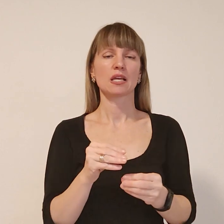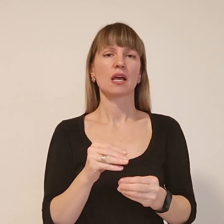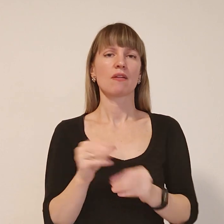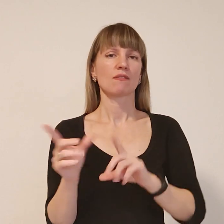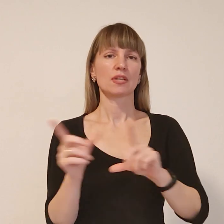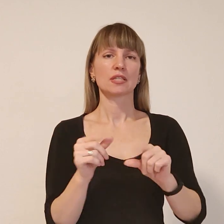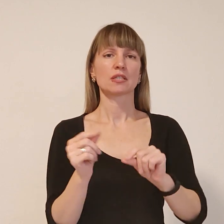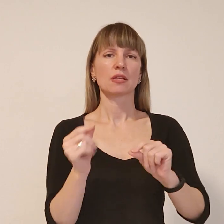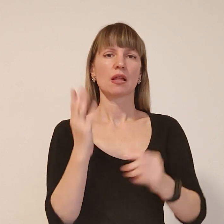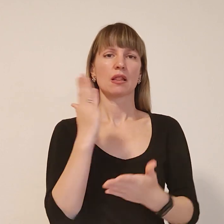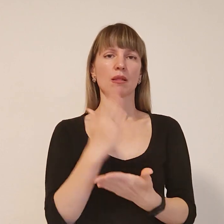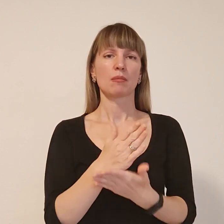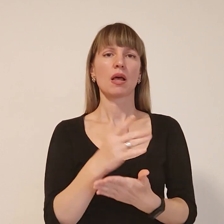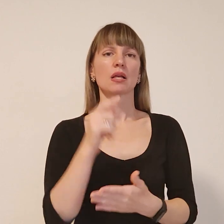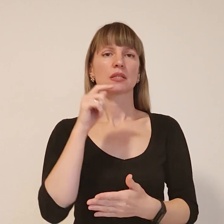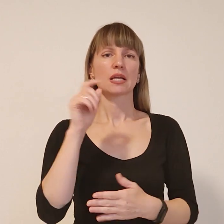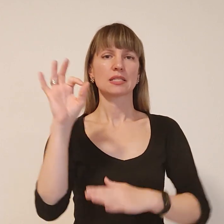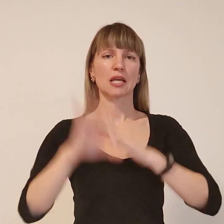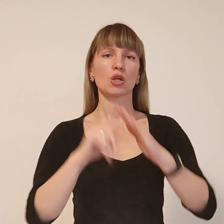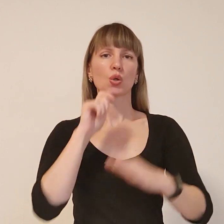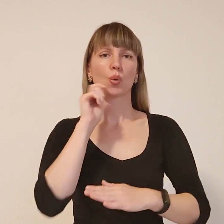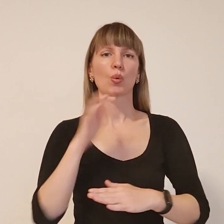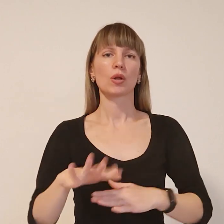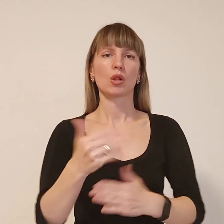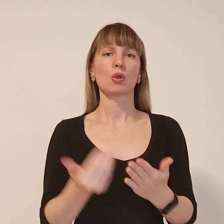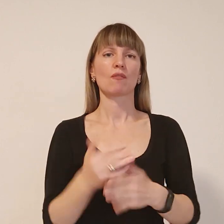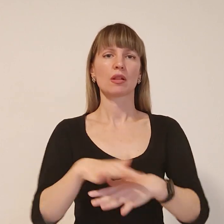прямують на Західну Україну. Новини на Суспільному. Запоріжжя.